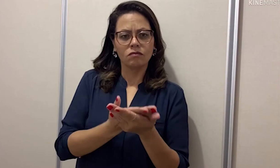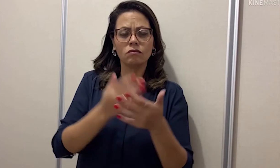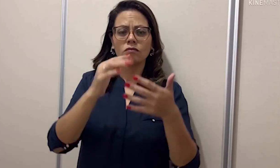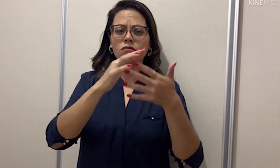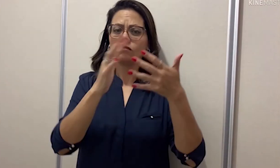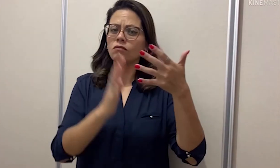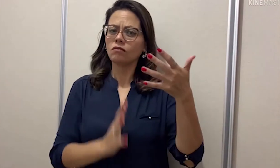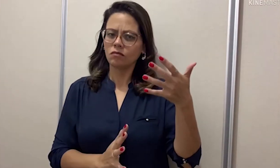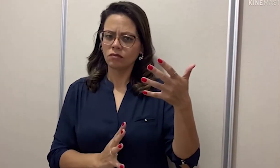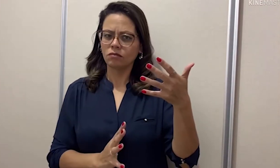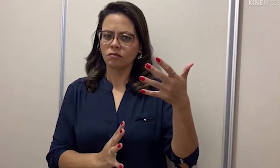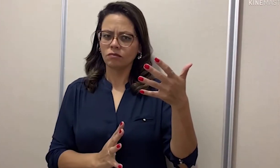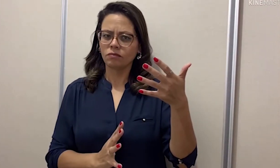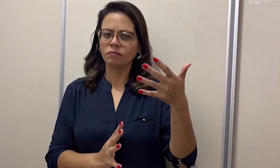estudo libras.